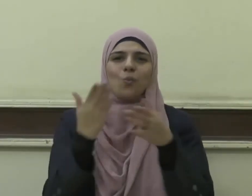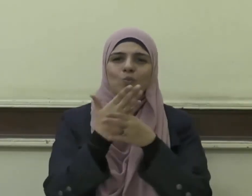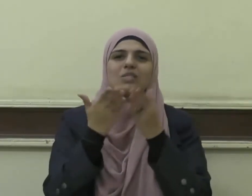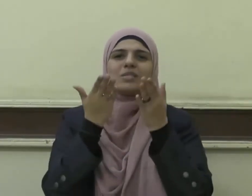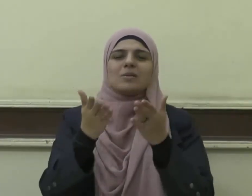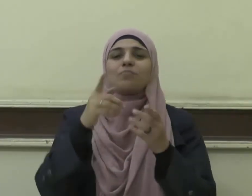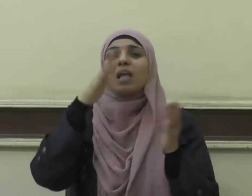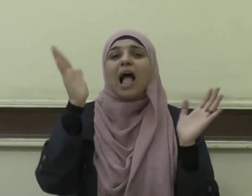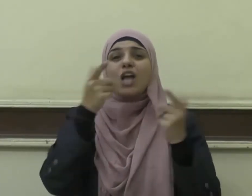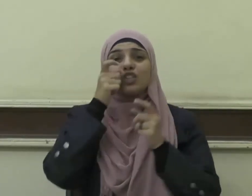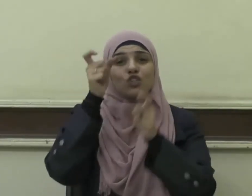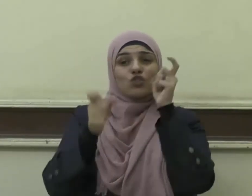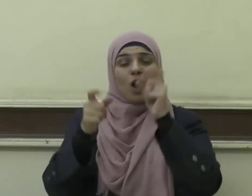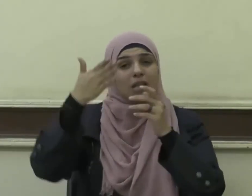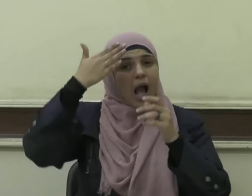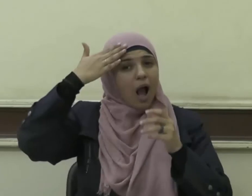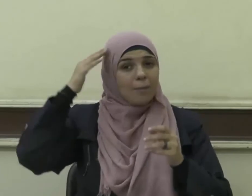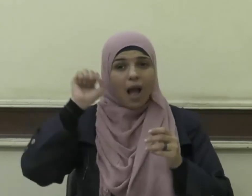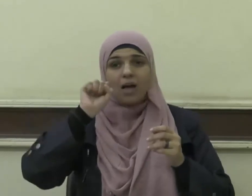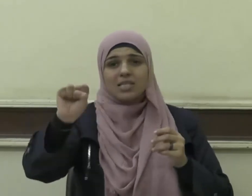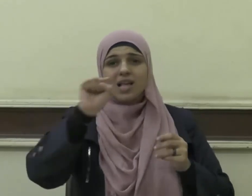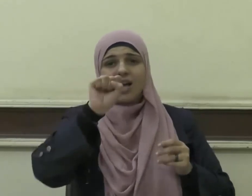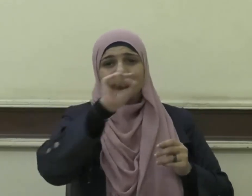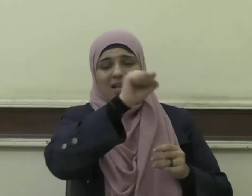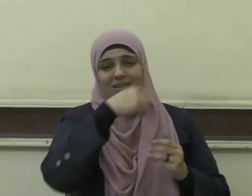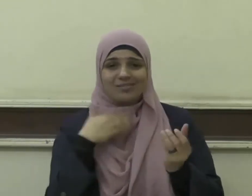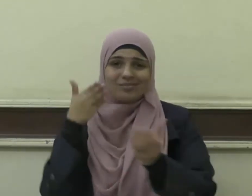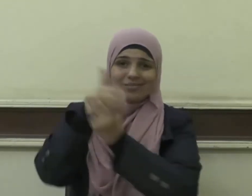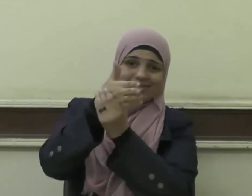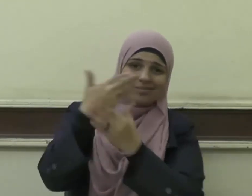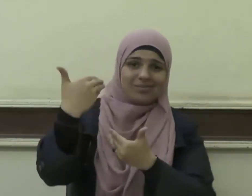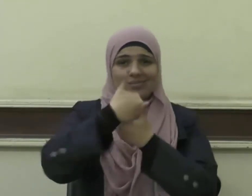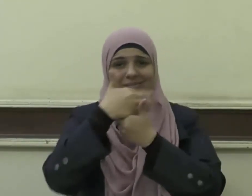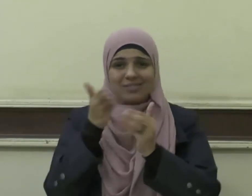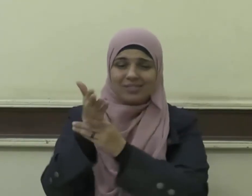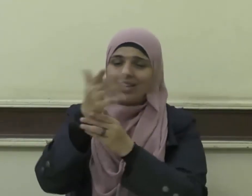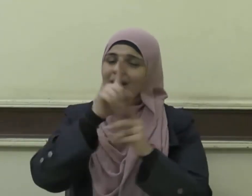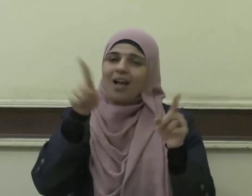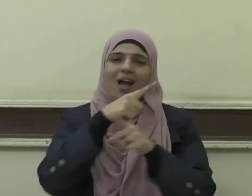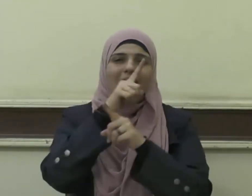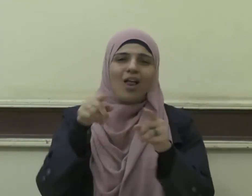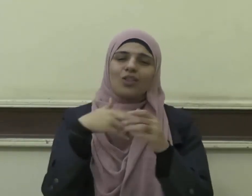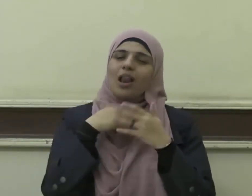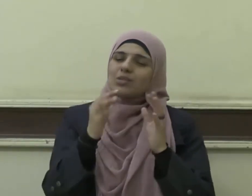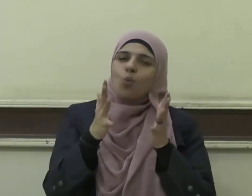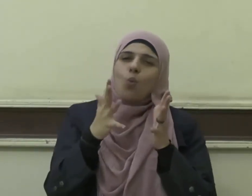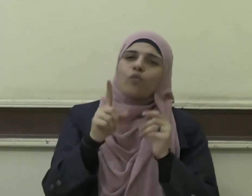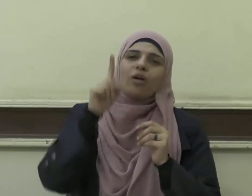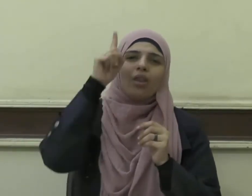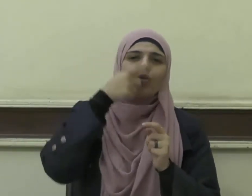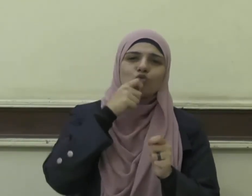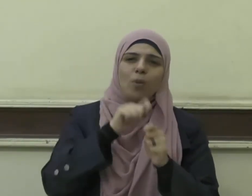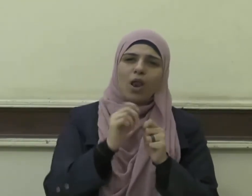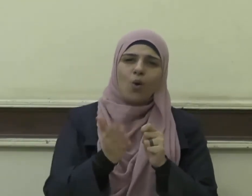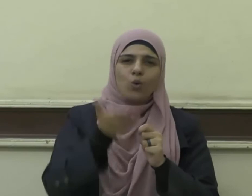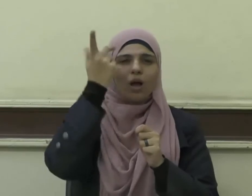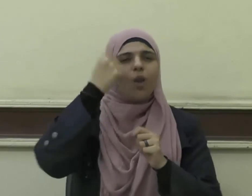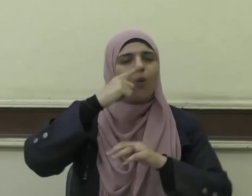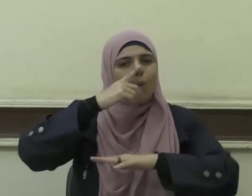تخصصة وأن يجتهد فيما يحسنه خشيةً لله تعالى واحترامًا للعلم